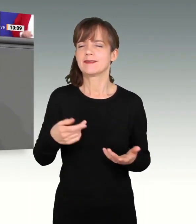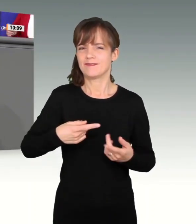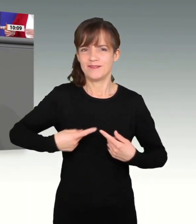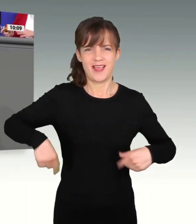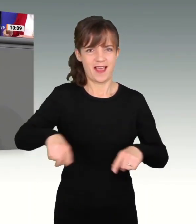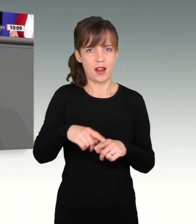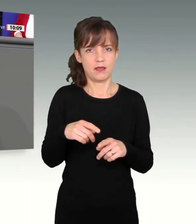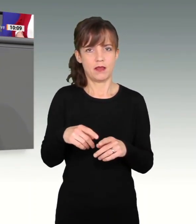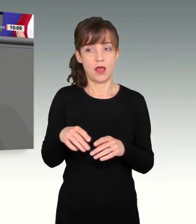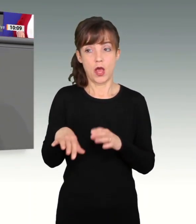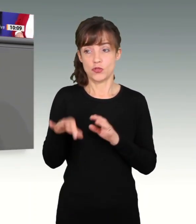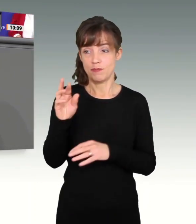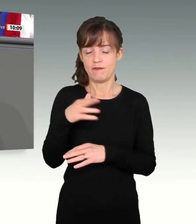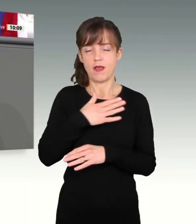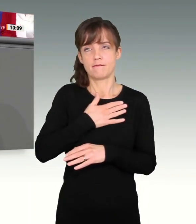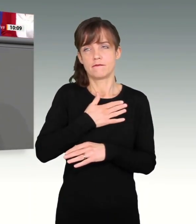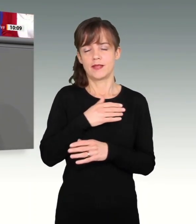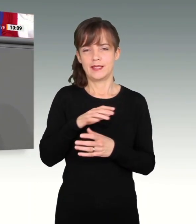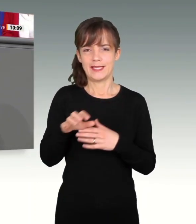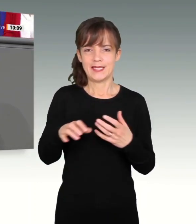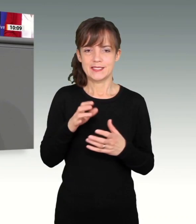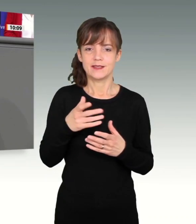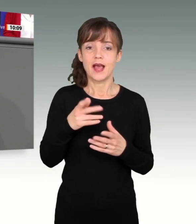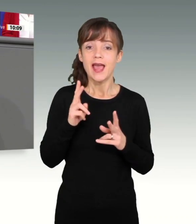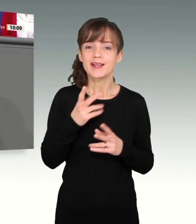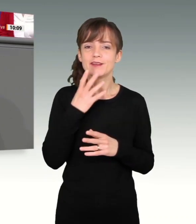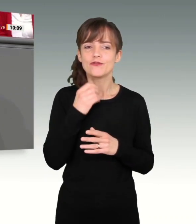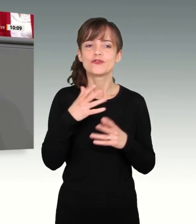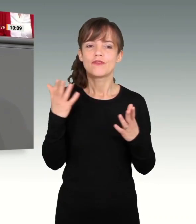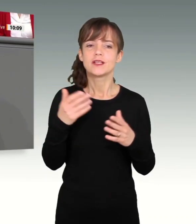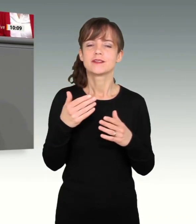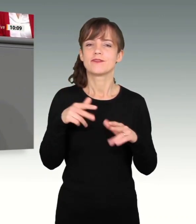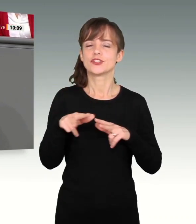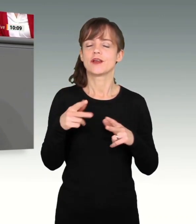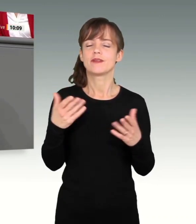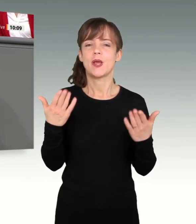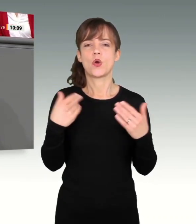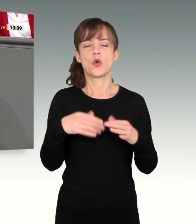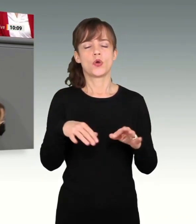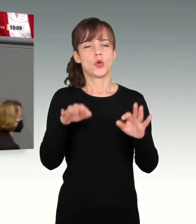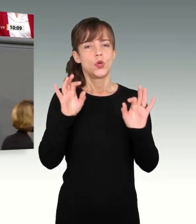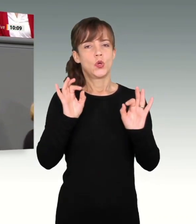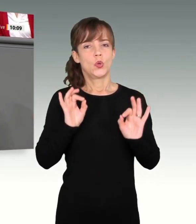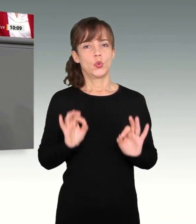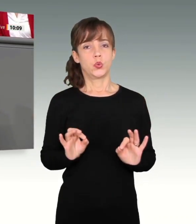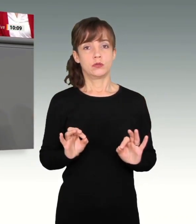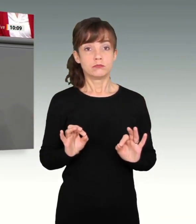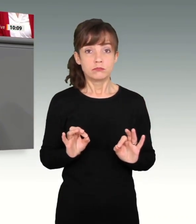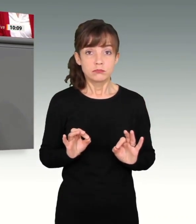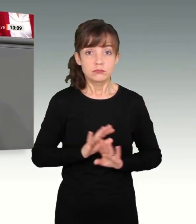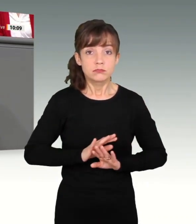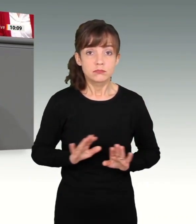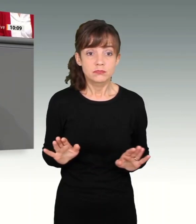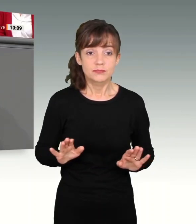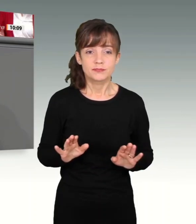die die Krise lieben, hätten uns eine v-förmige Erholung der Wirtschaft gewünscht. Aber das tritt leider nicht so ein. Gerade